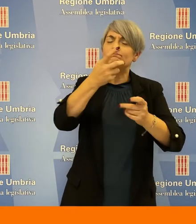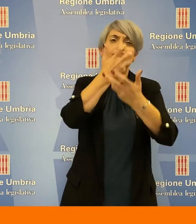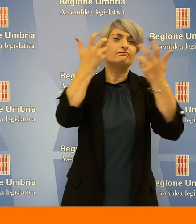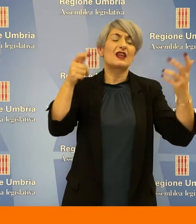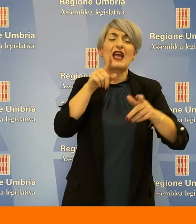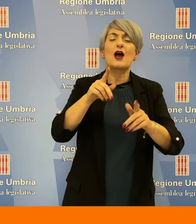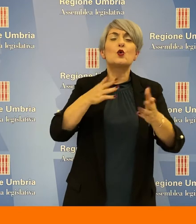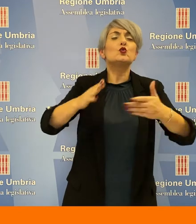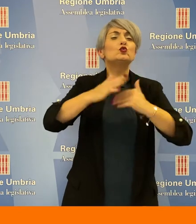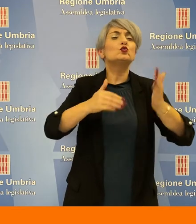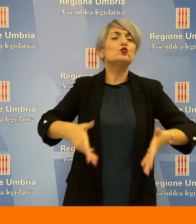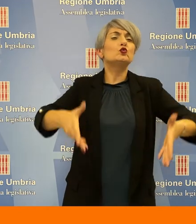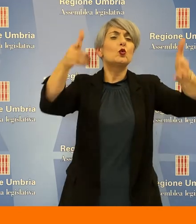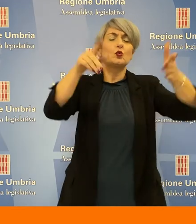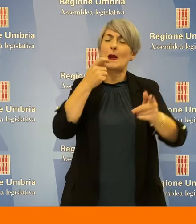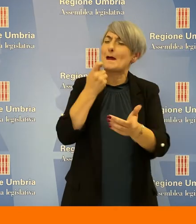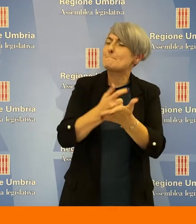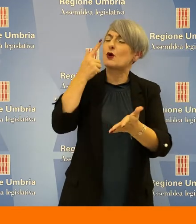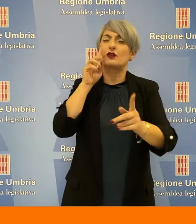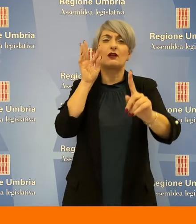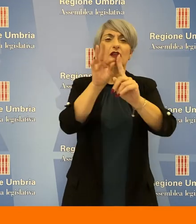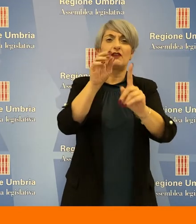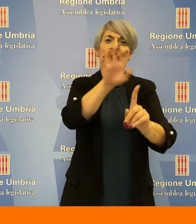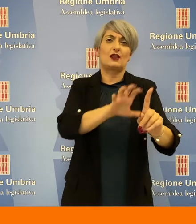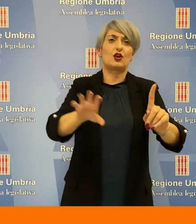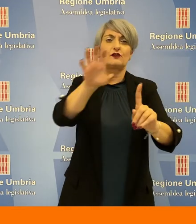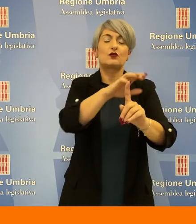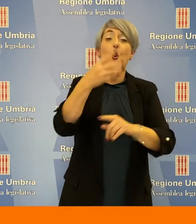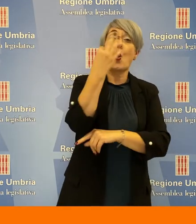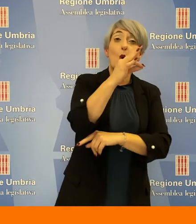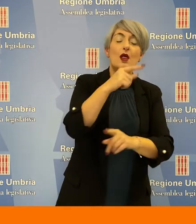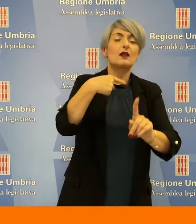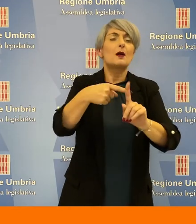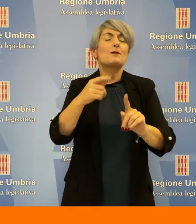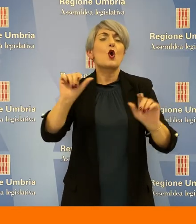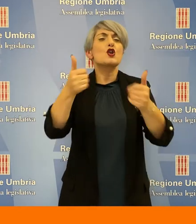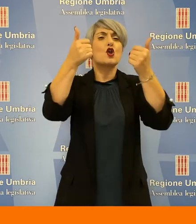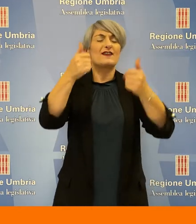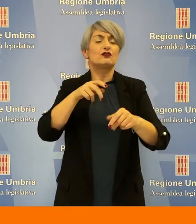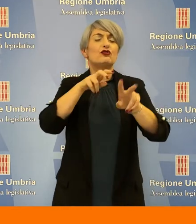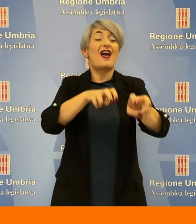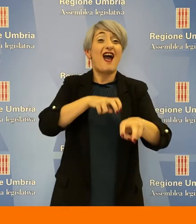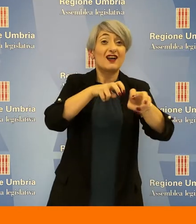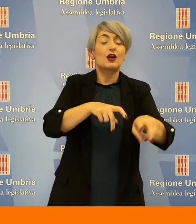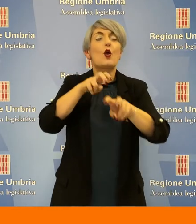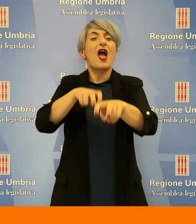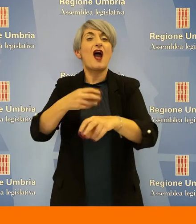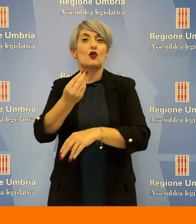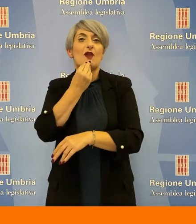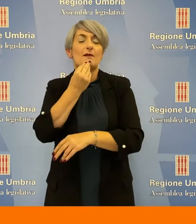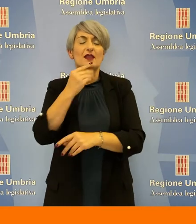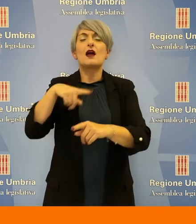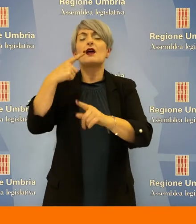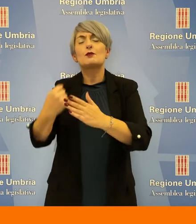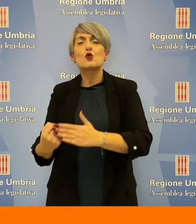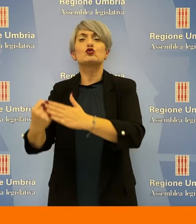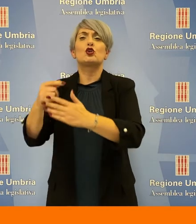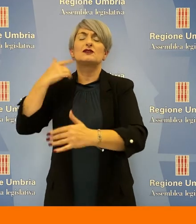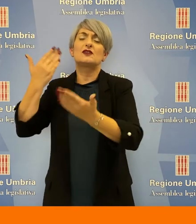punto di riferimento regionale per la qualità e per l'innovazione delle produzioni agricole ed agroalimentari e per la sostenibilità ambientale.